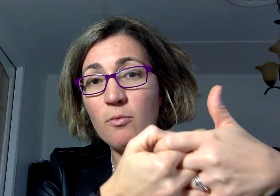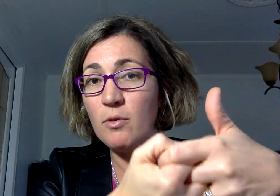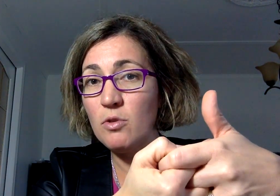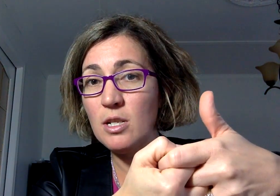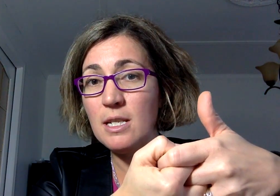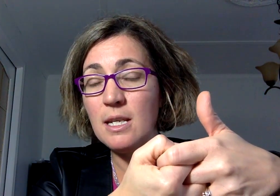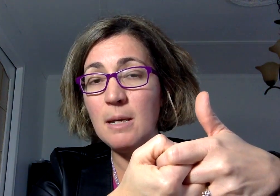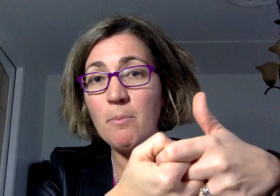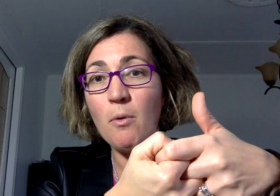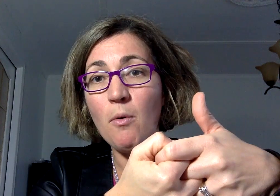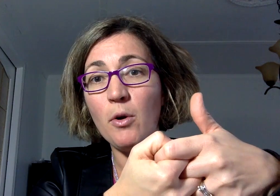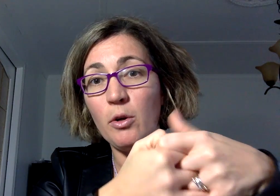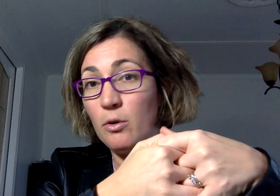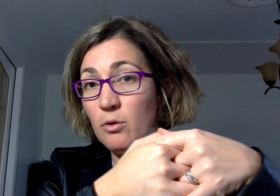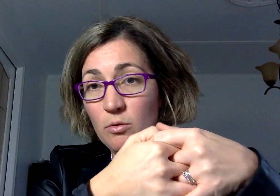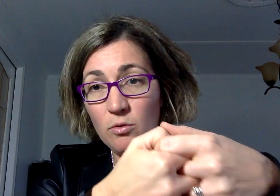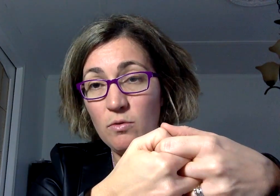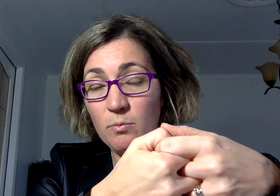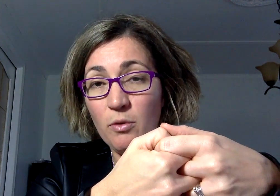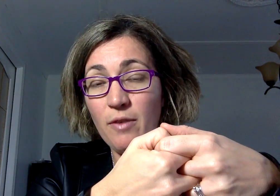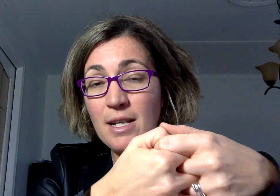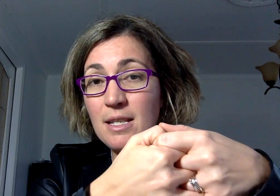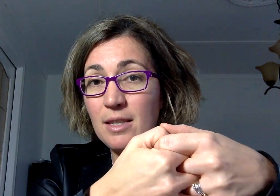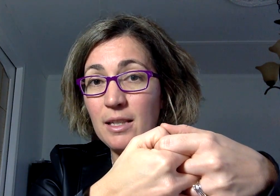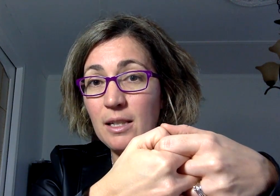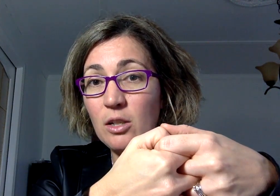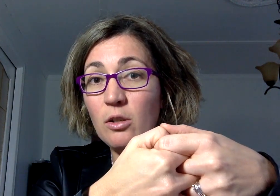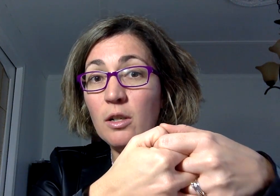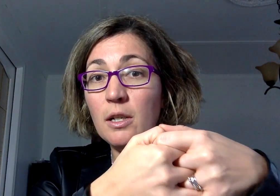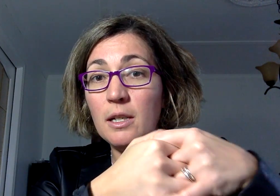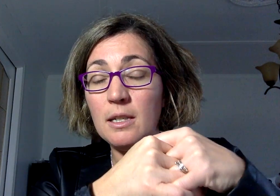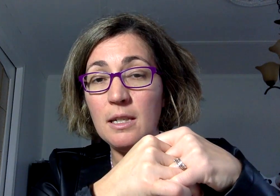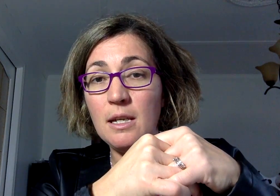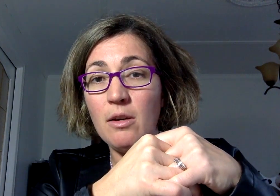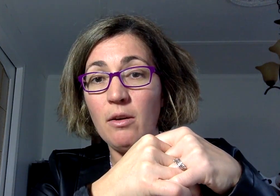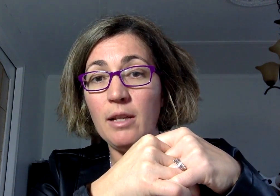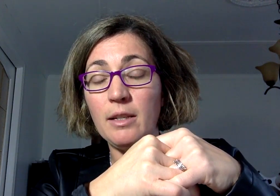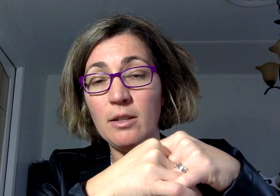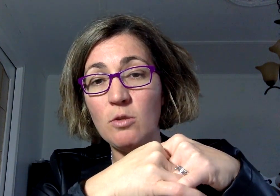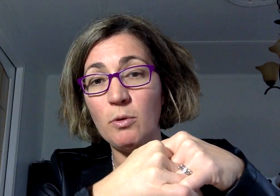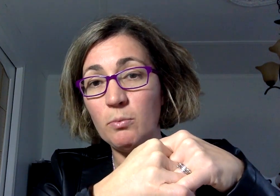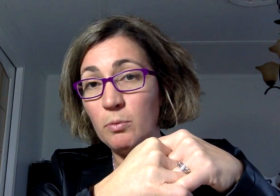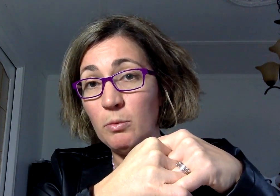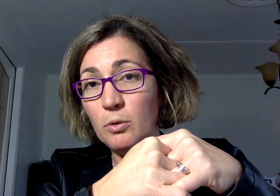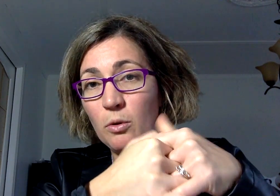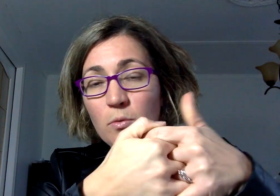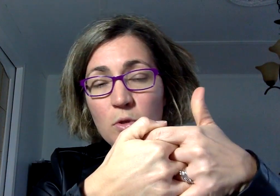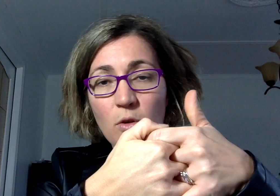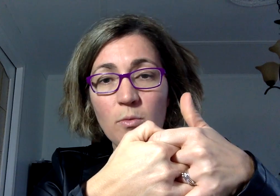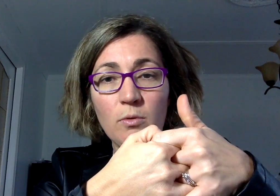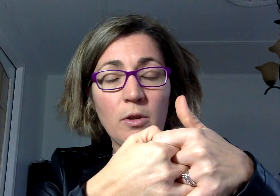vous pouvez utiliser pour faire cette technique-là, qui est la technique du Pomodoro. C'est un mot